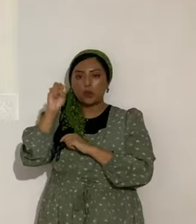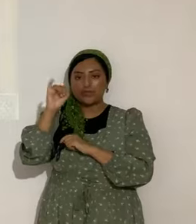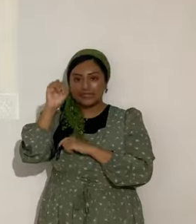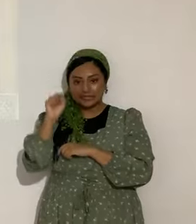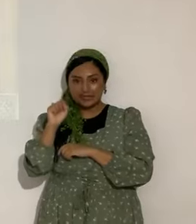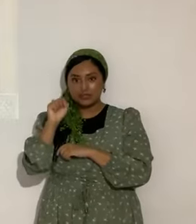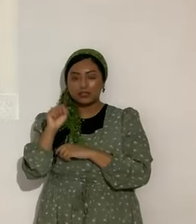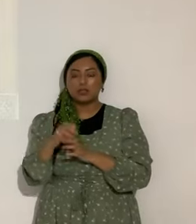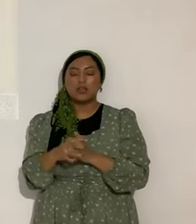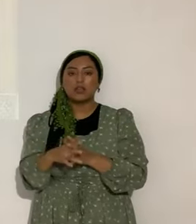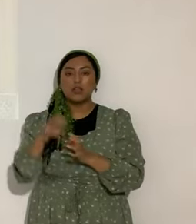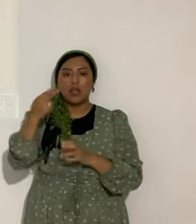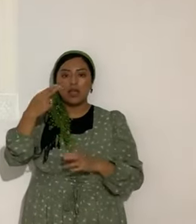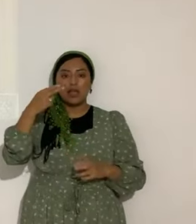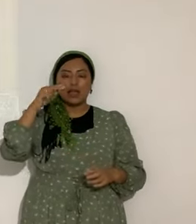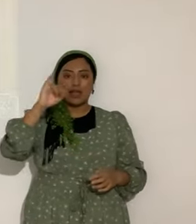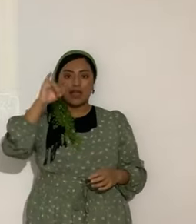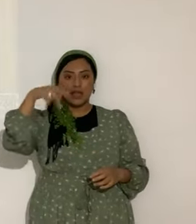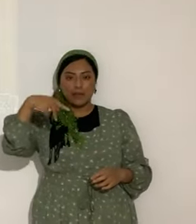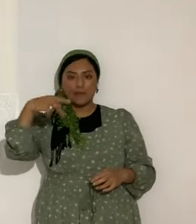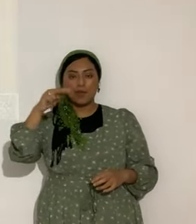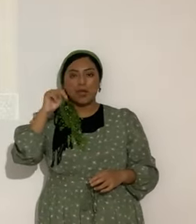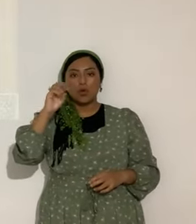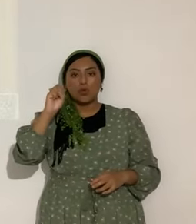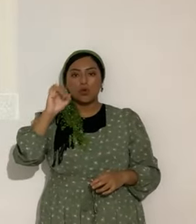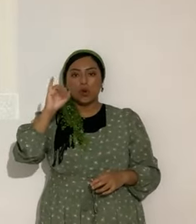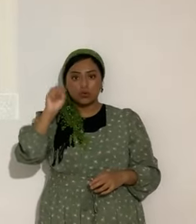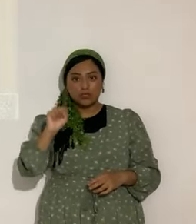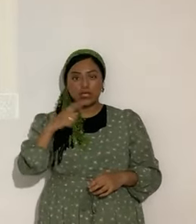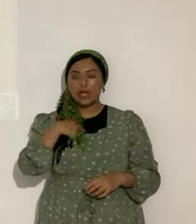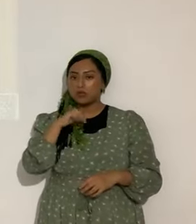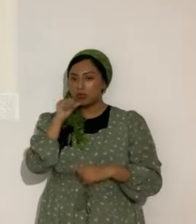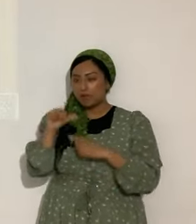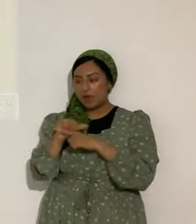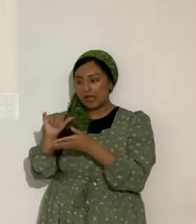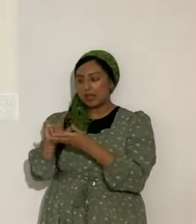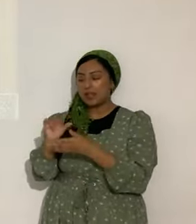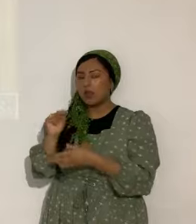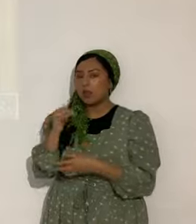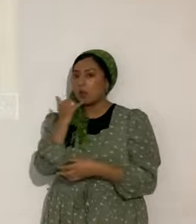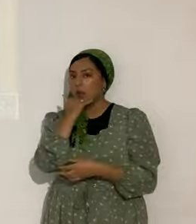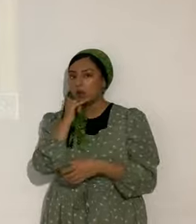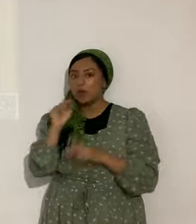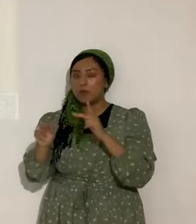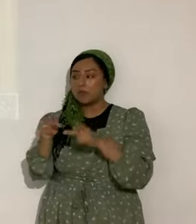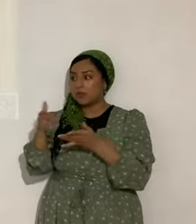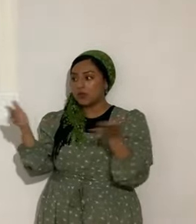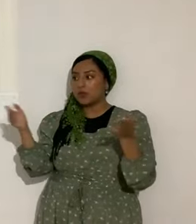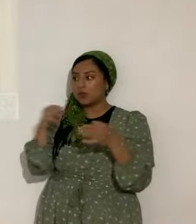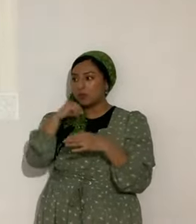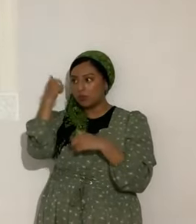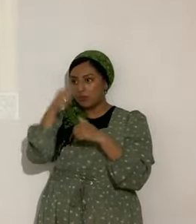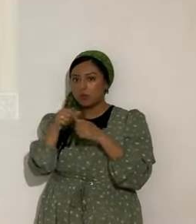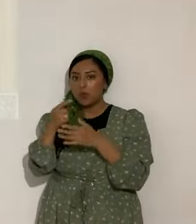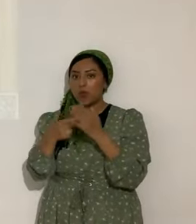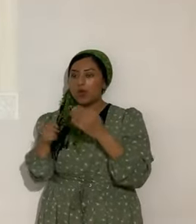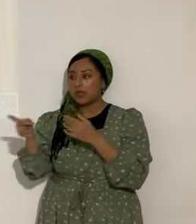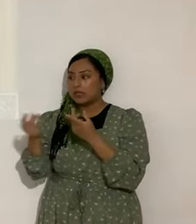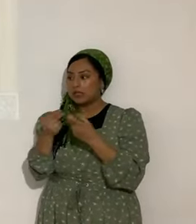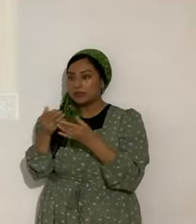controla la mente del otro. No. Eso está mal. No debe de ser eso. Porque la gente nueva no se acuerda de lo que hizo. Y si